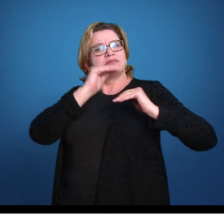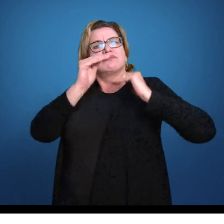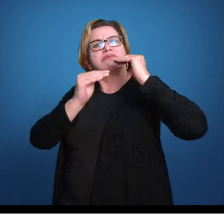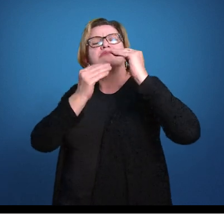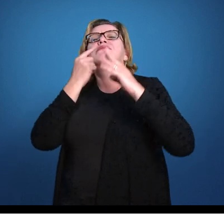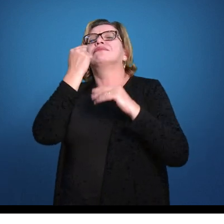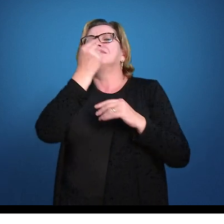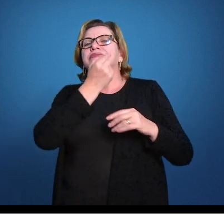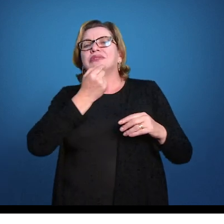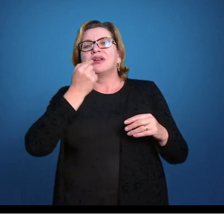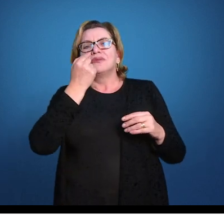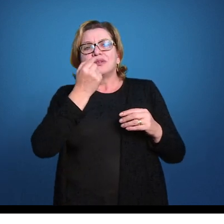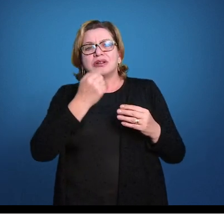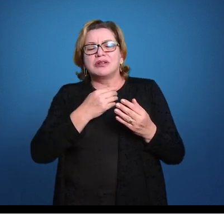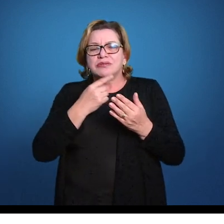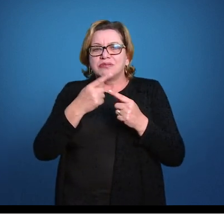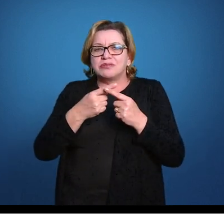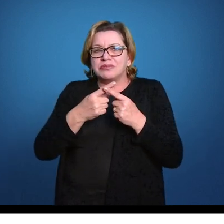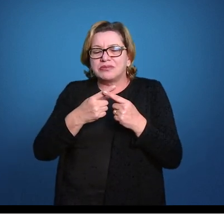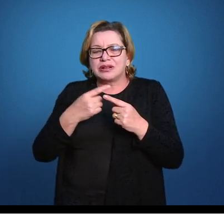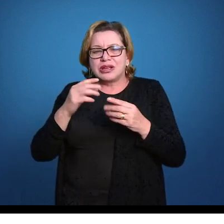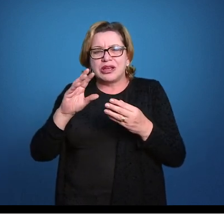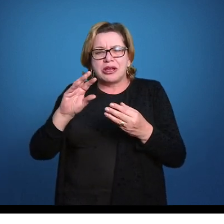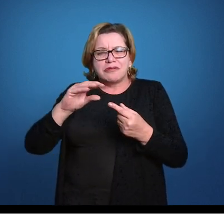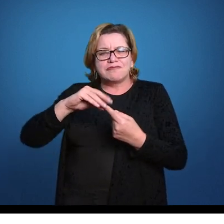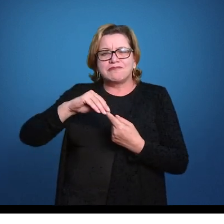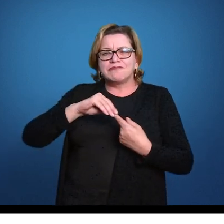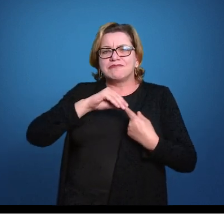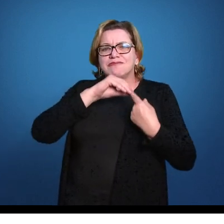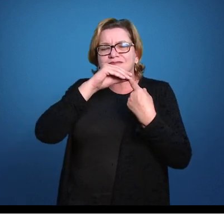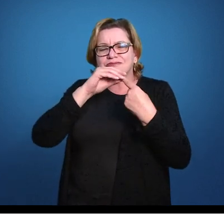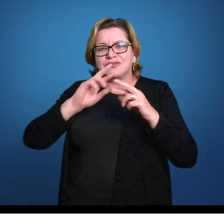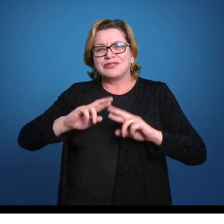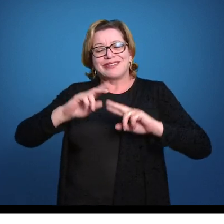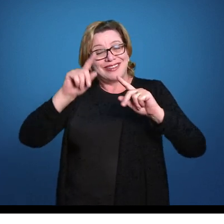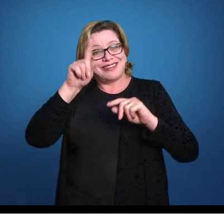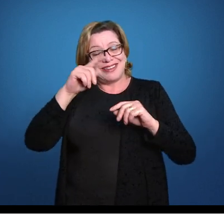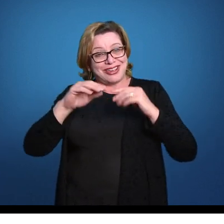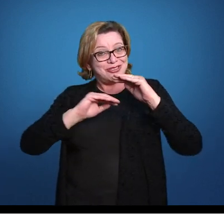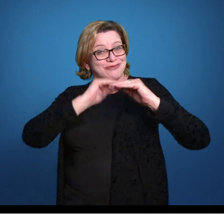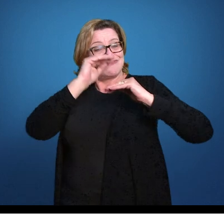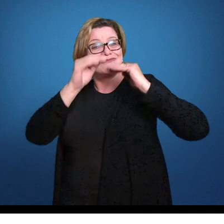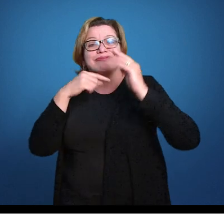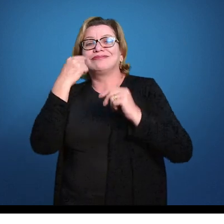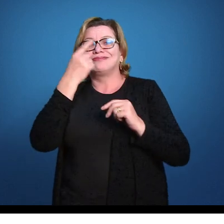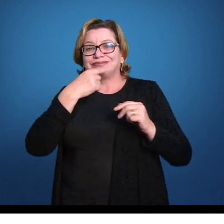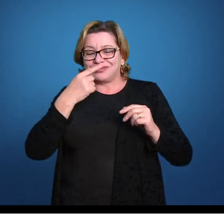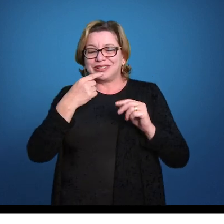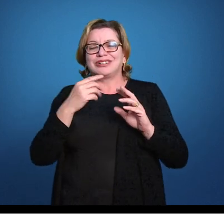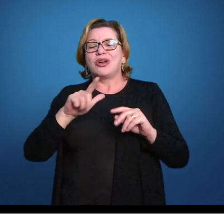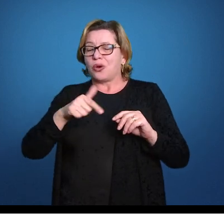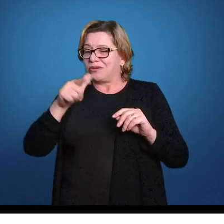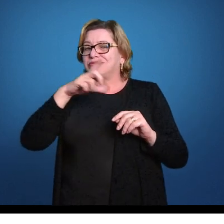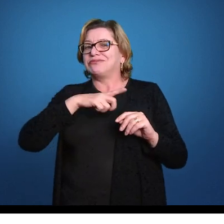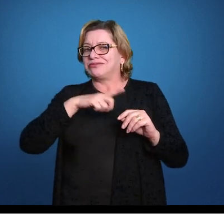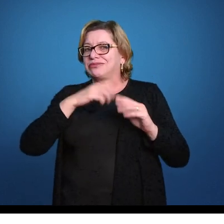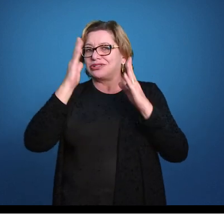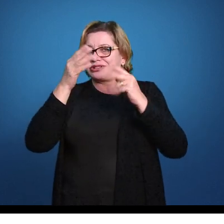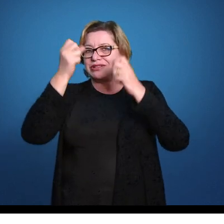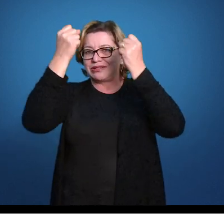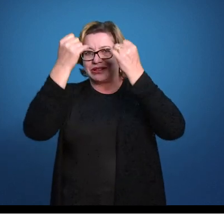boca, a principal diferença é o desenvolvimento da boca, mas tem outras também que a gente já vai ver. Então os animais